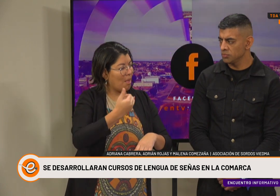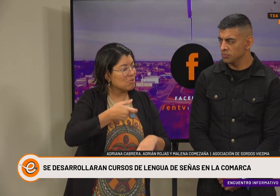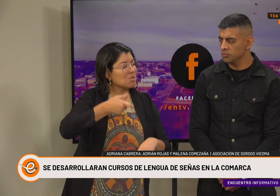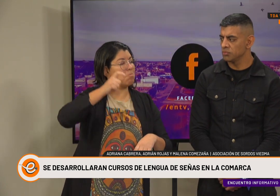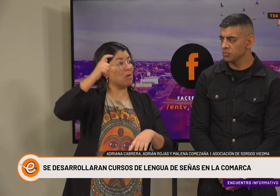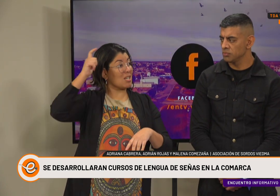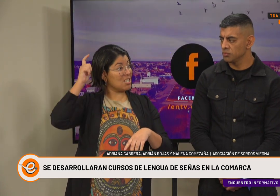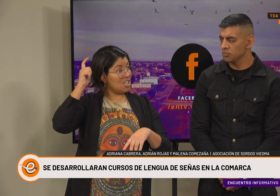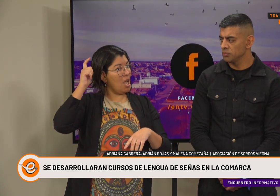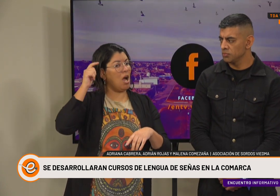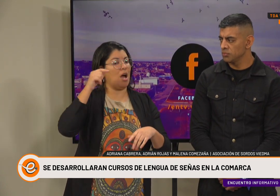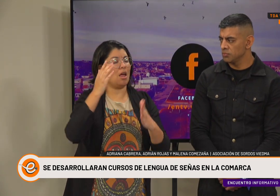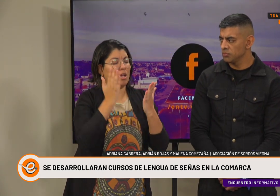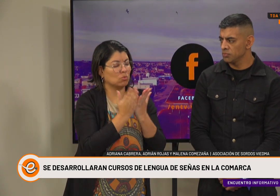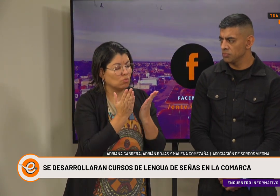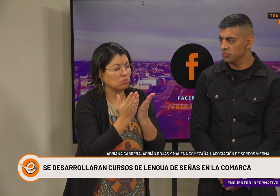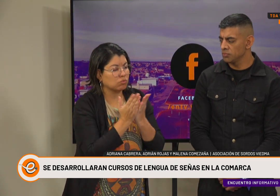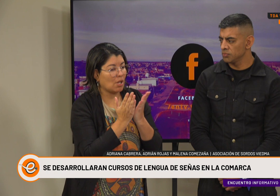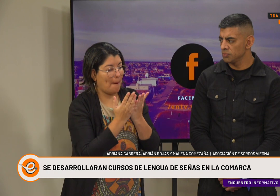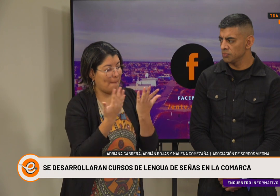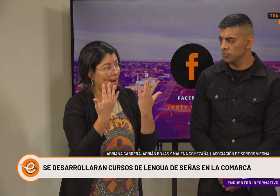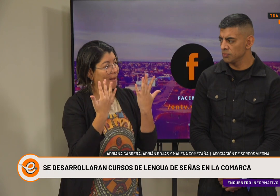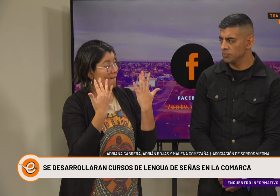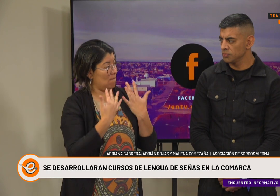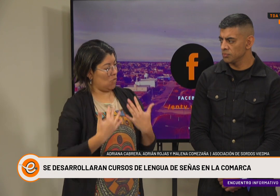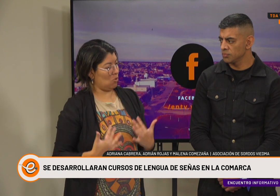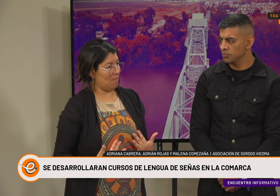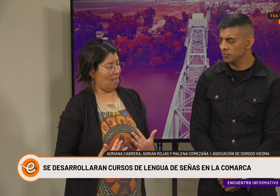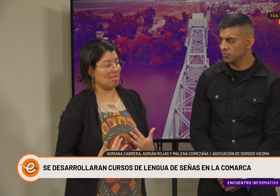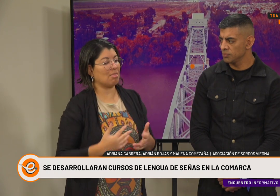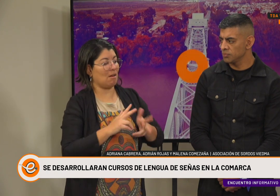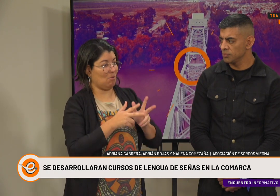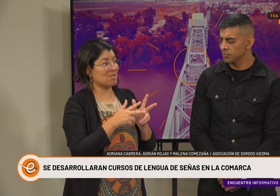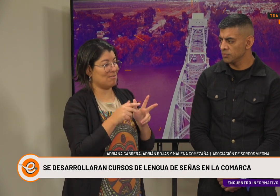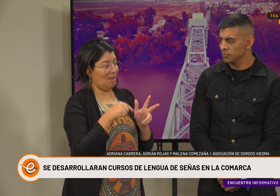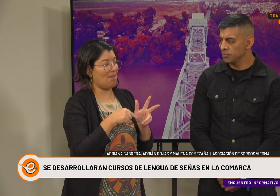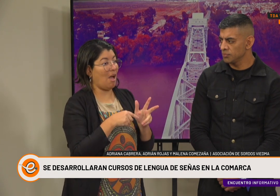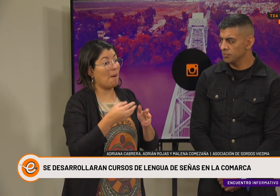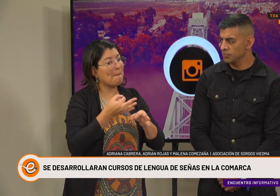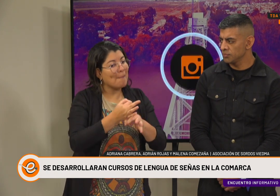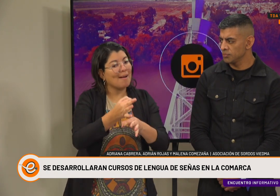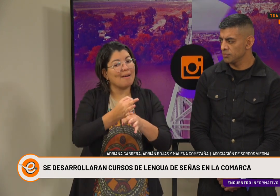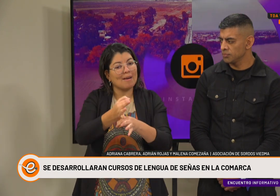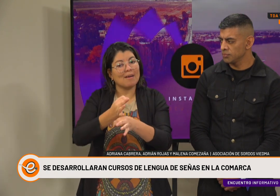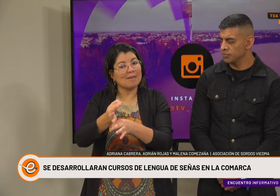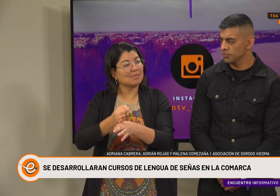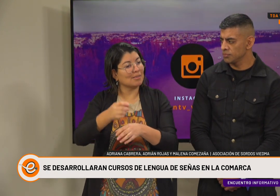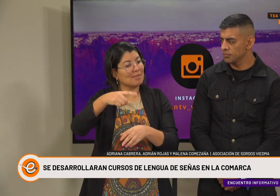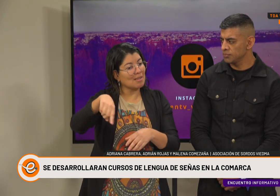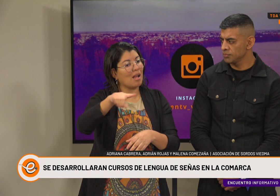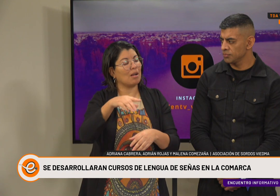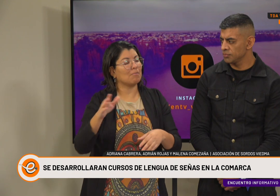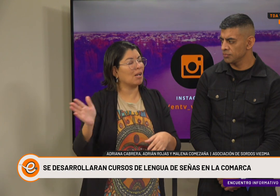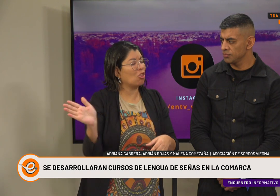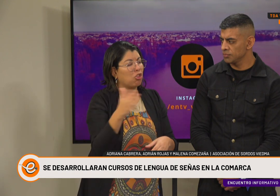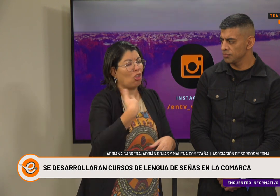Ah, bueno, y ahí comenta que solamente hay cuatro personas capacitadas para enseñar. Entonces, bueno, que es poco, entonces